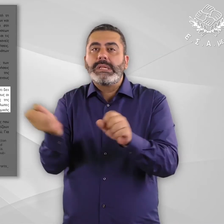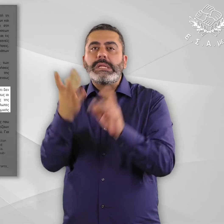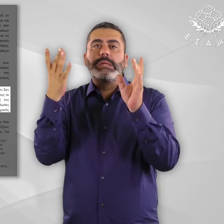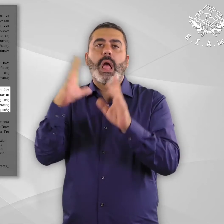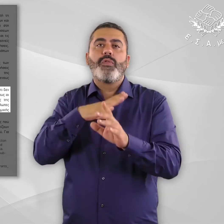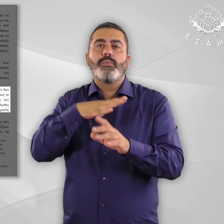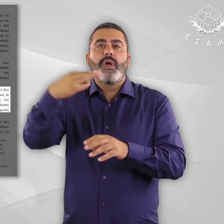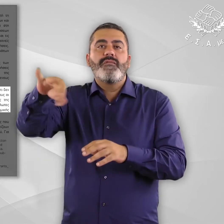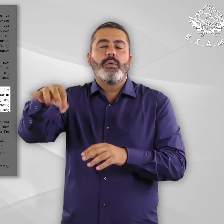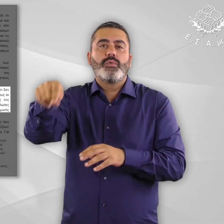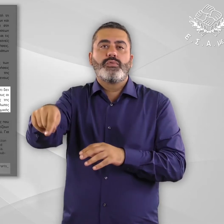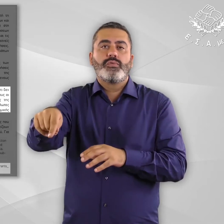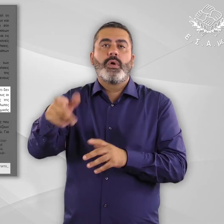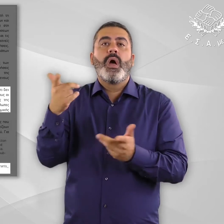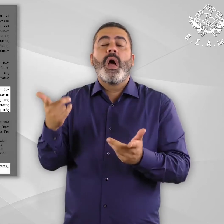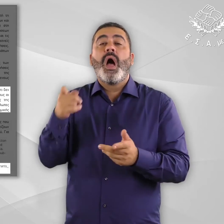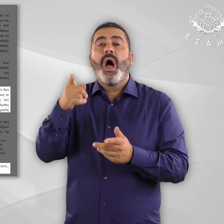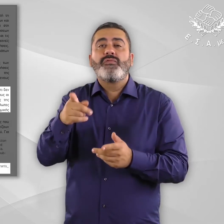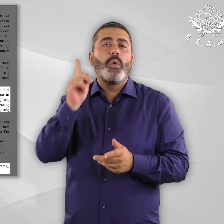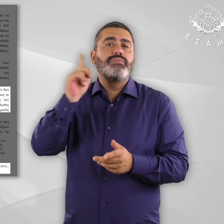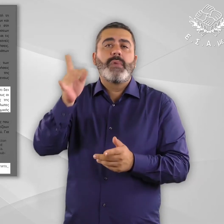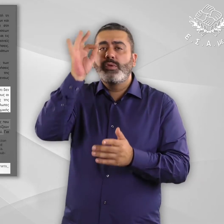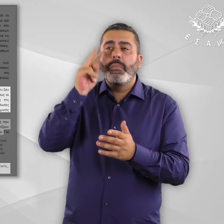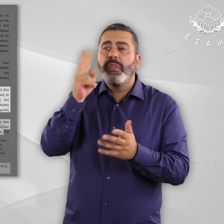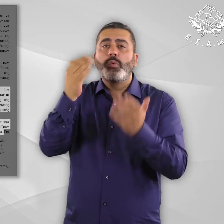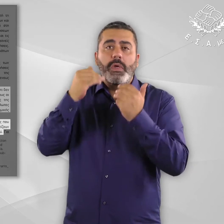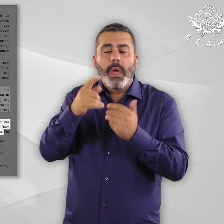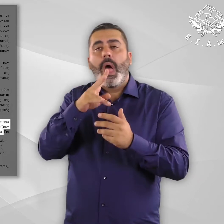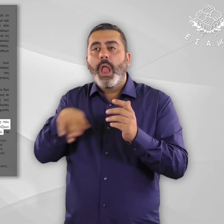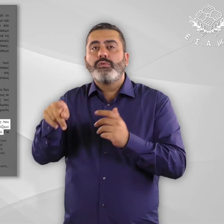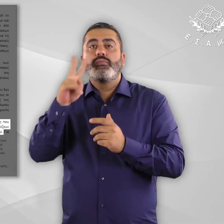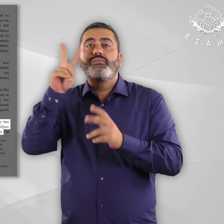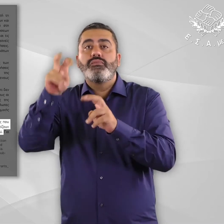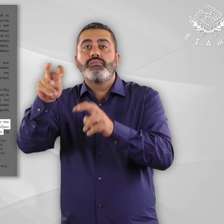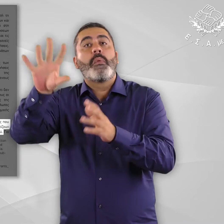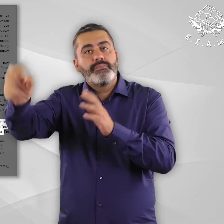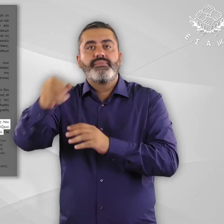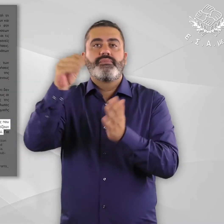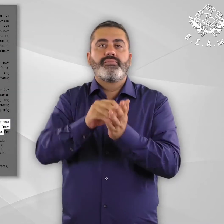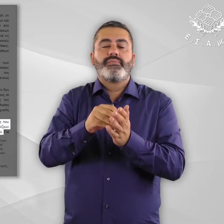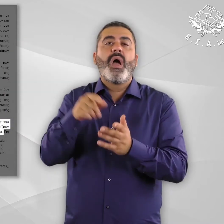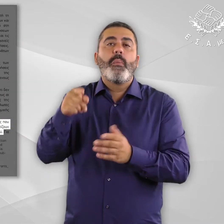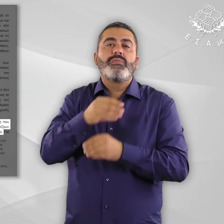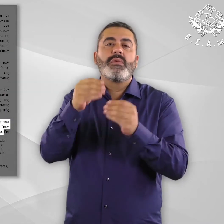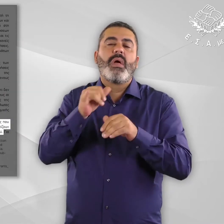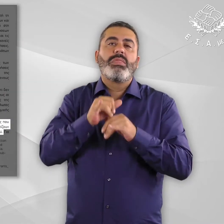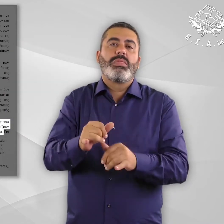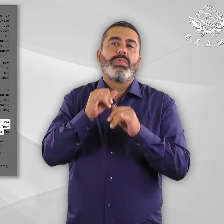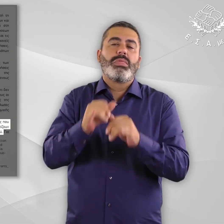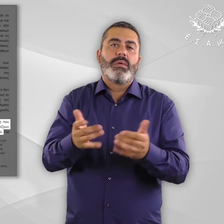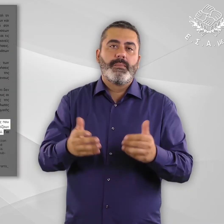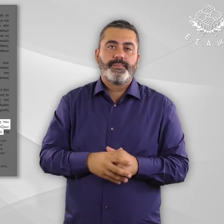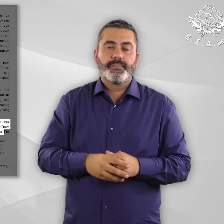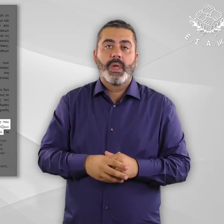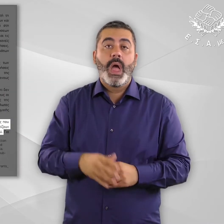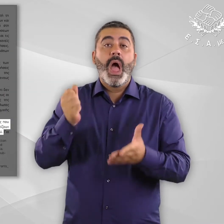διέφυγαν της αστυνομικής καταγραφής βλέπε υποσημείωση 17. Οι ιατρικές και ψυχοκοινωνικές διαδικασίες αξιολόγησης που